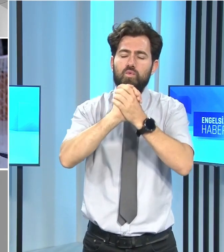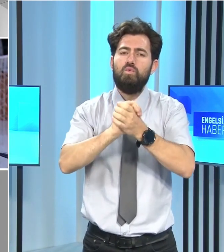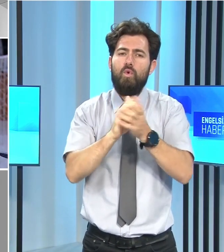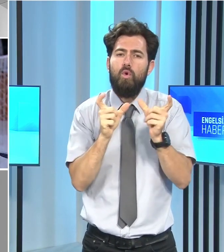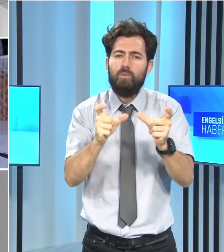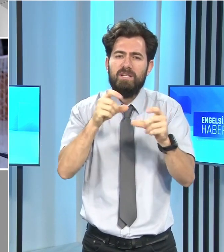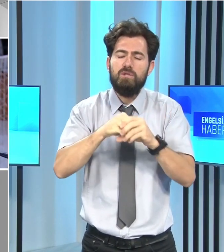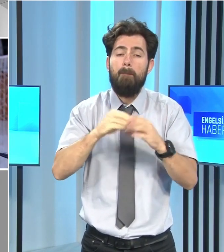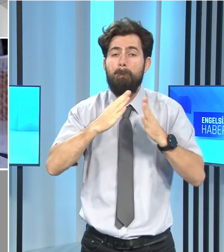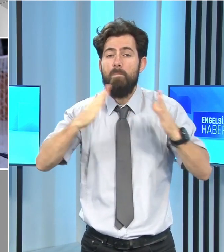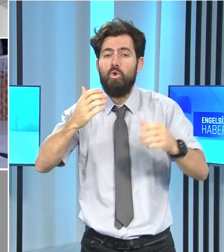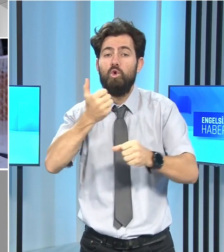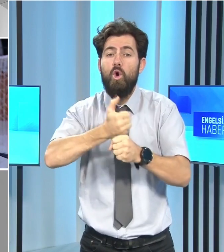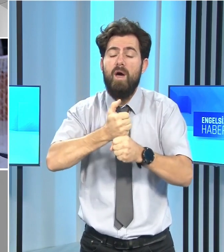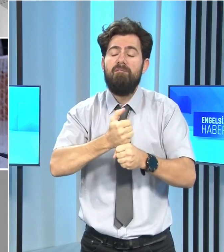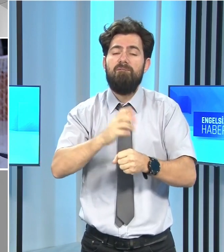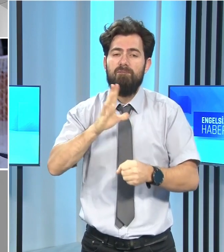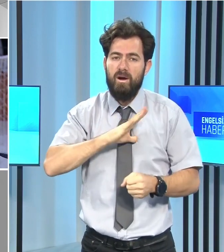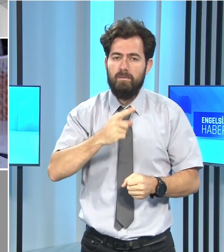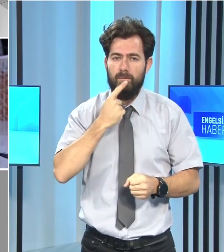görevler düştüğünü söyledi.